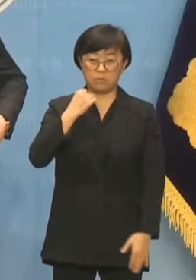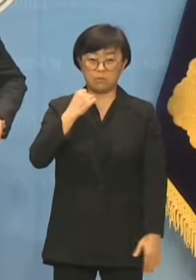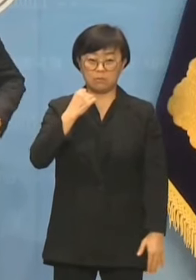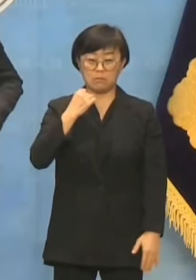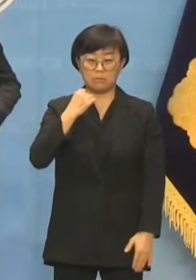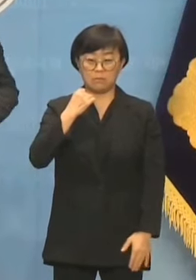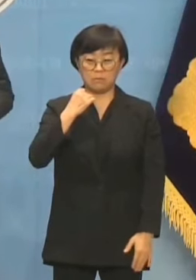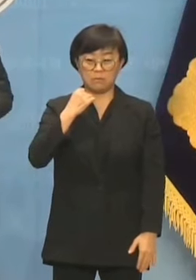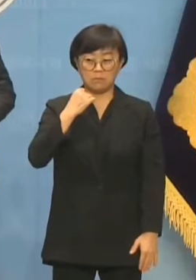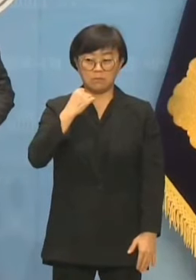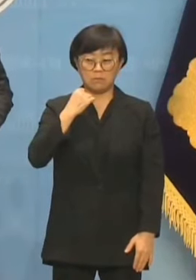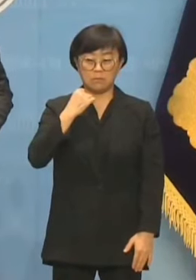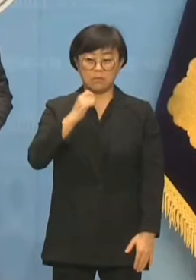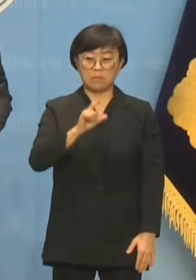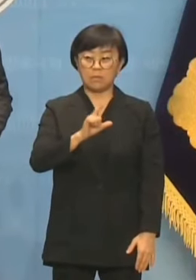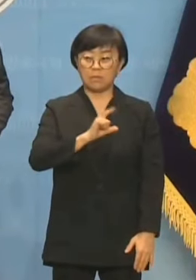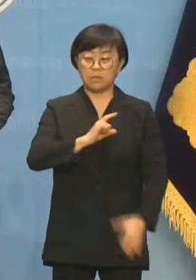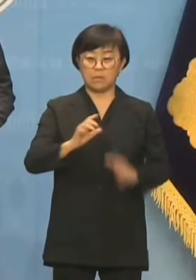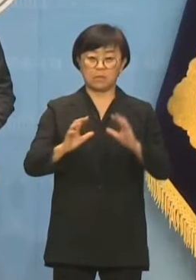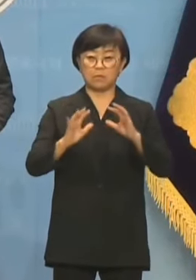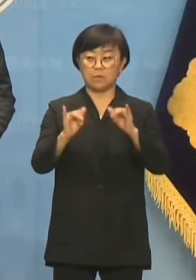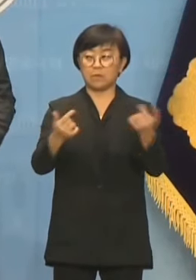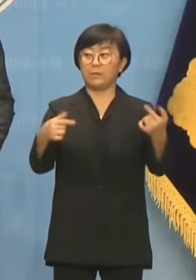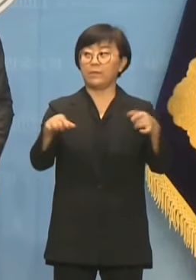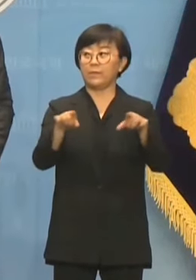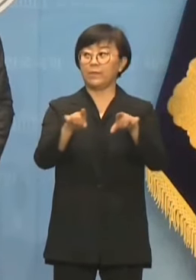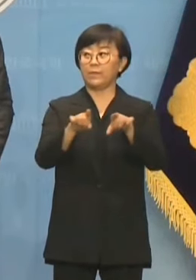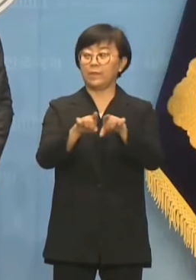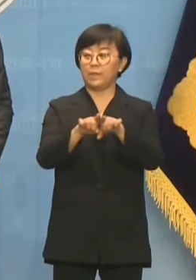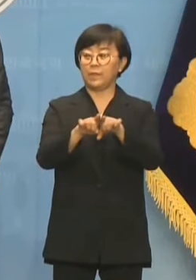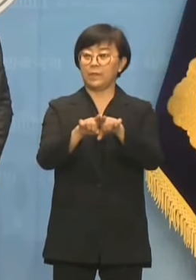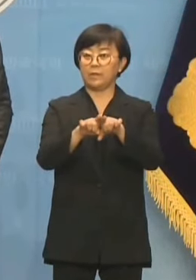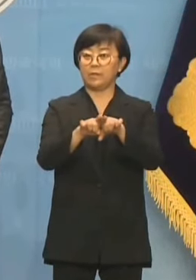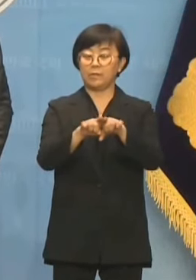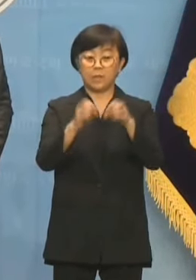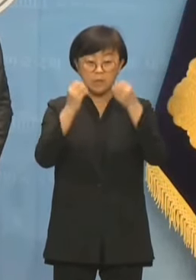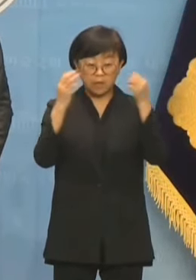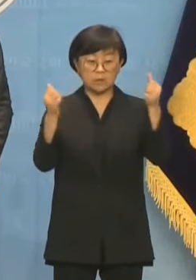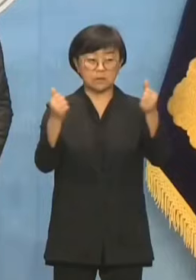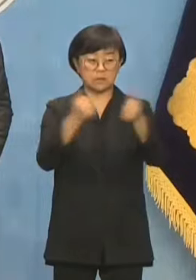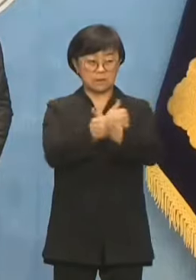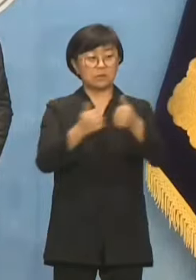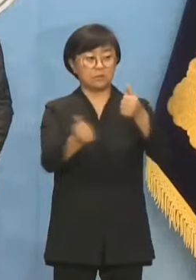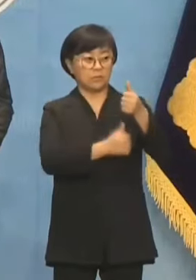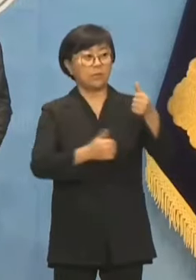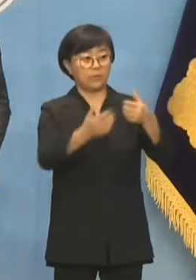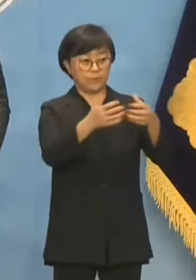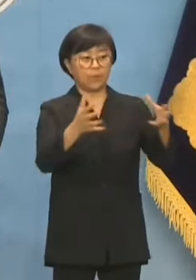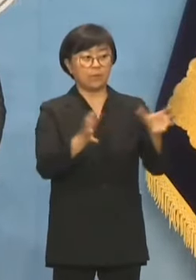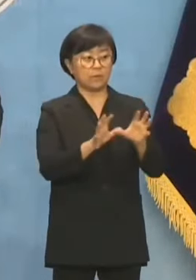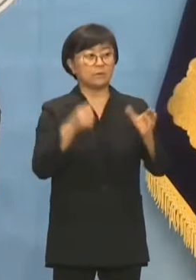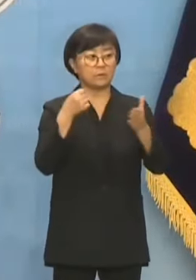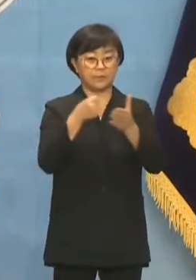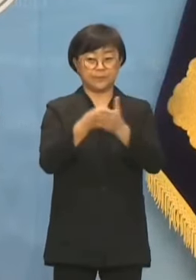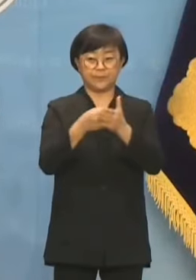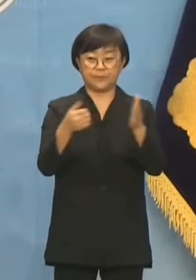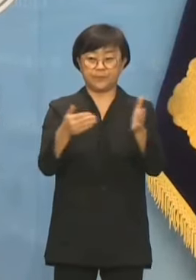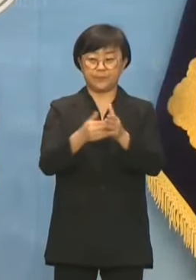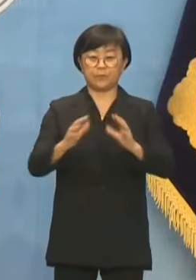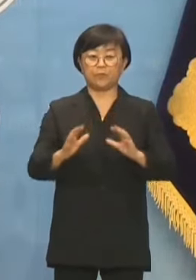우선 이름이 국민과 함께 혁신위원회 이렇게 정했습니다.